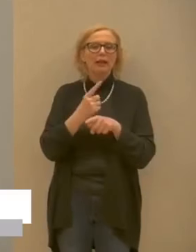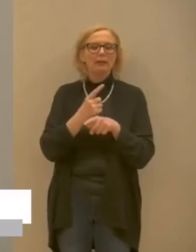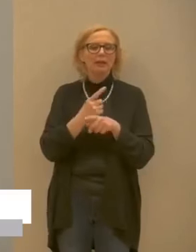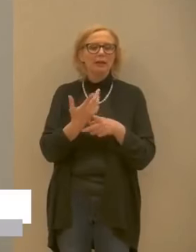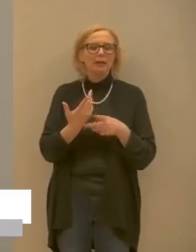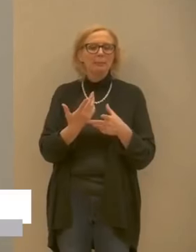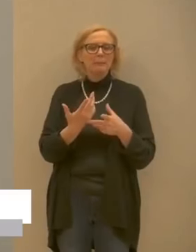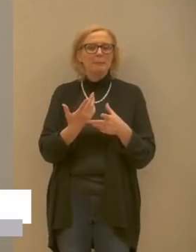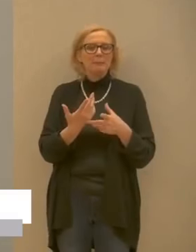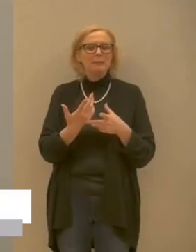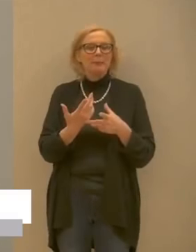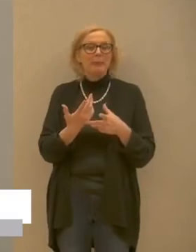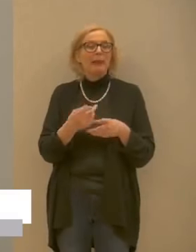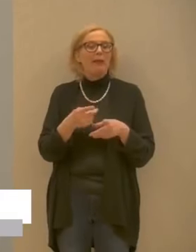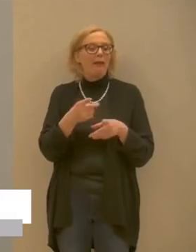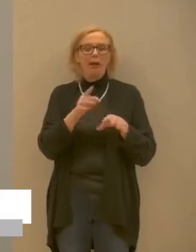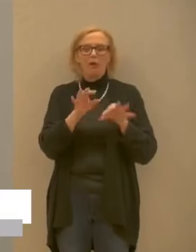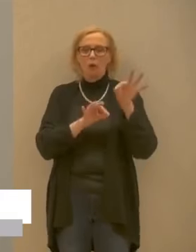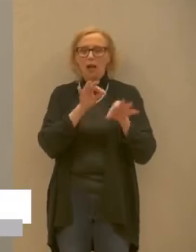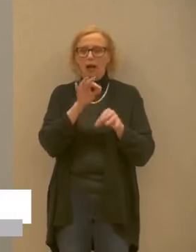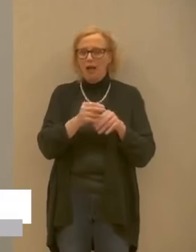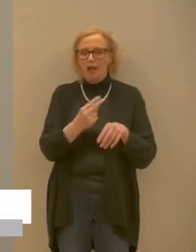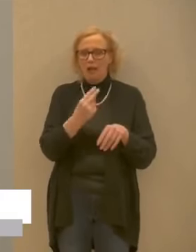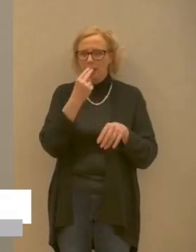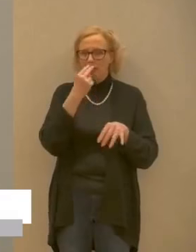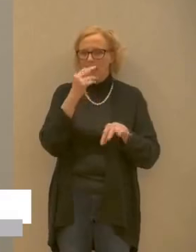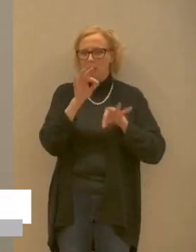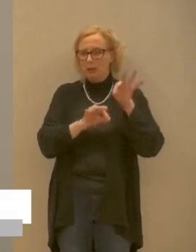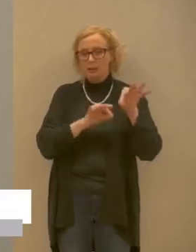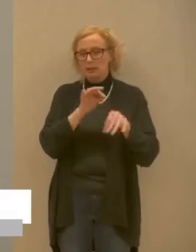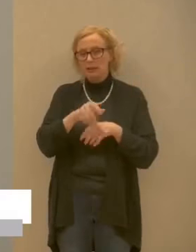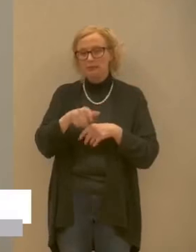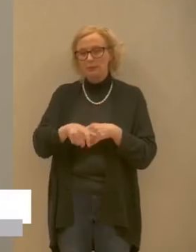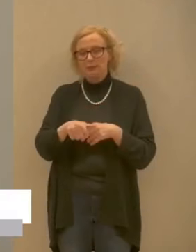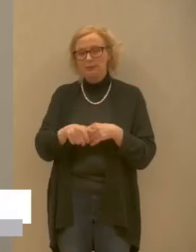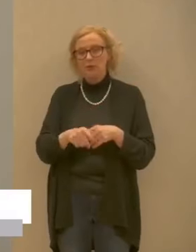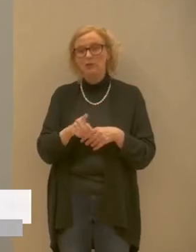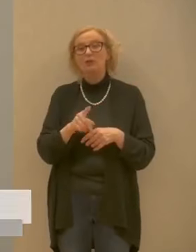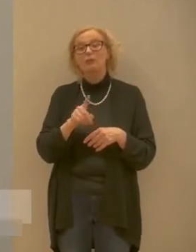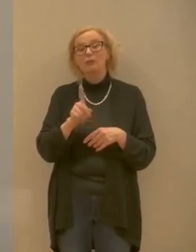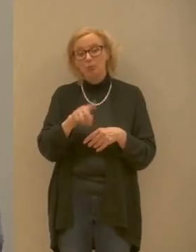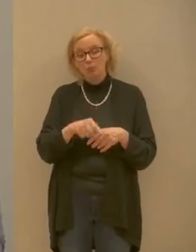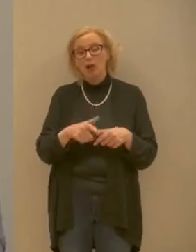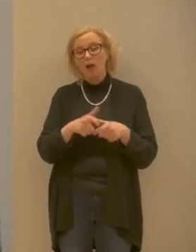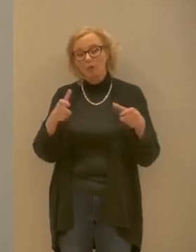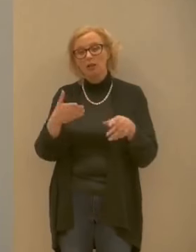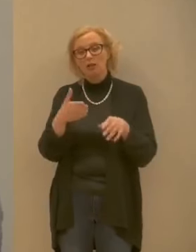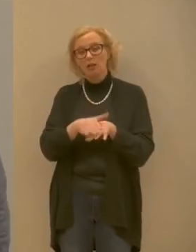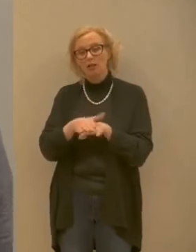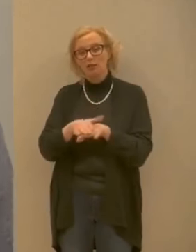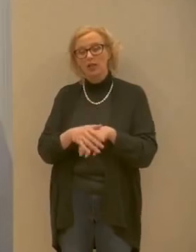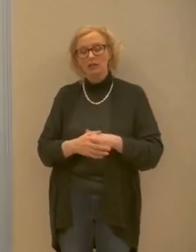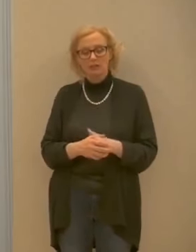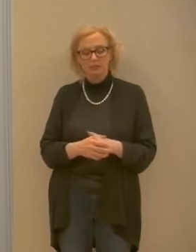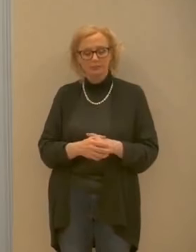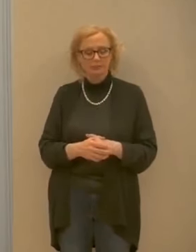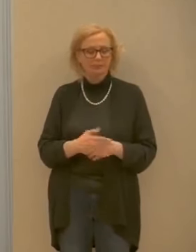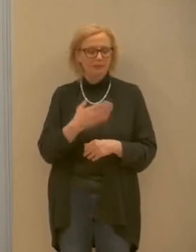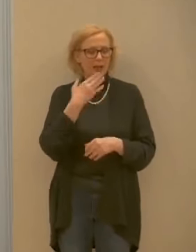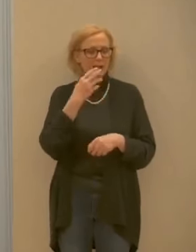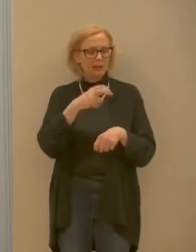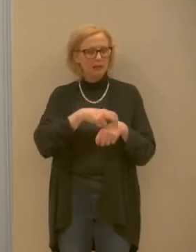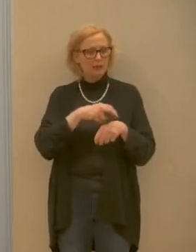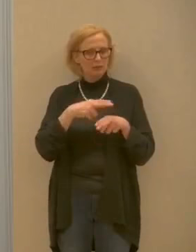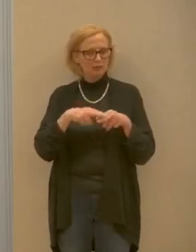soggetti che necessitano di terapia intensiva e quindi anche i decessi grazie dottor Ferro allora concludiamo un